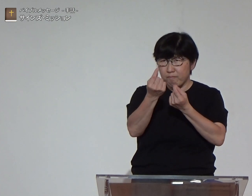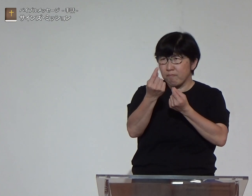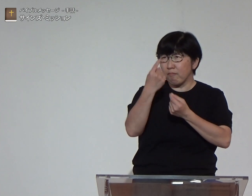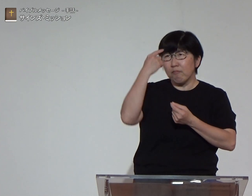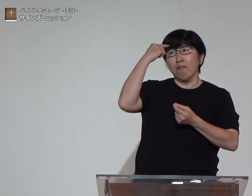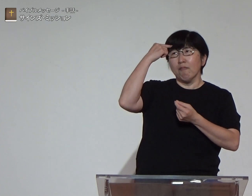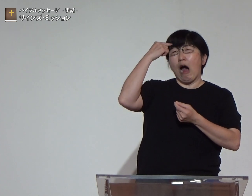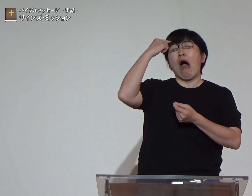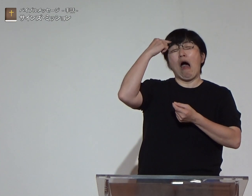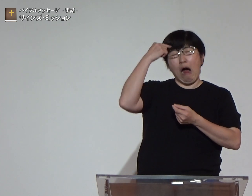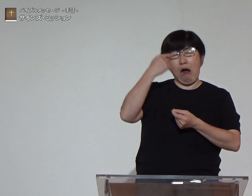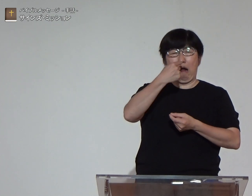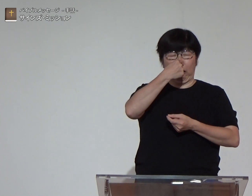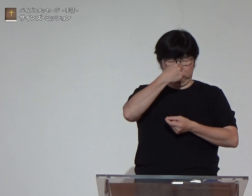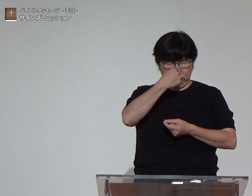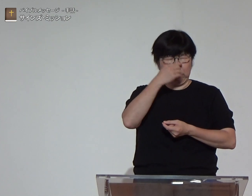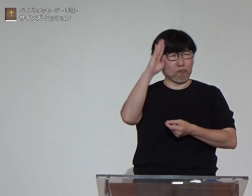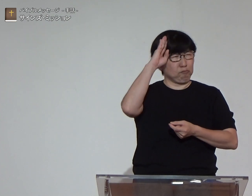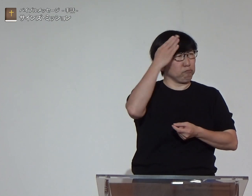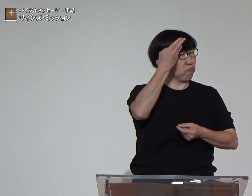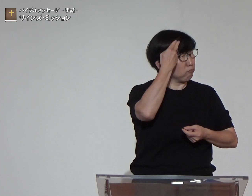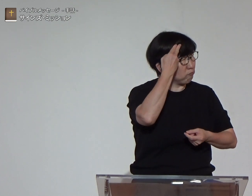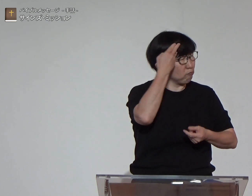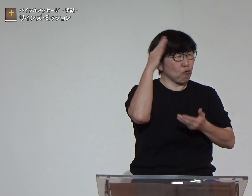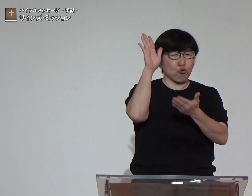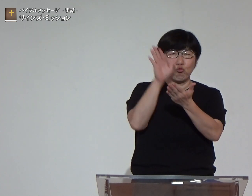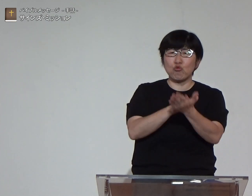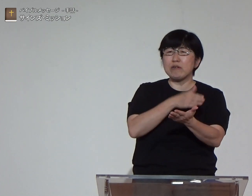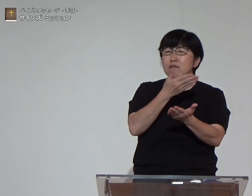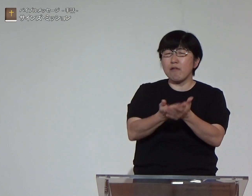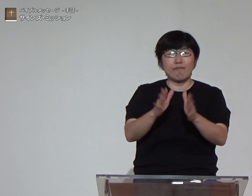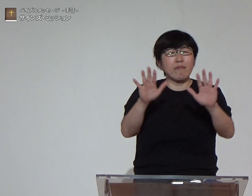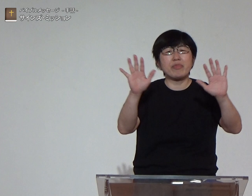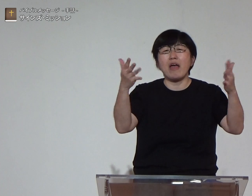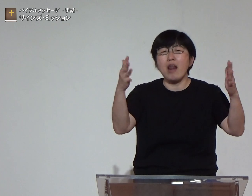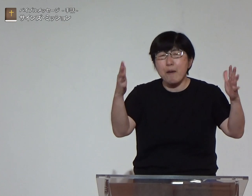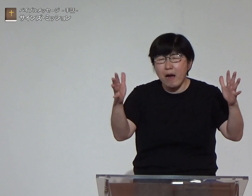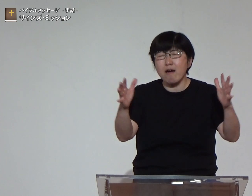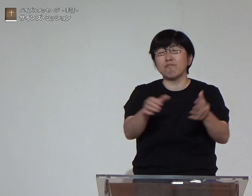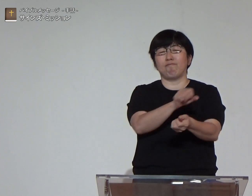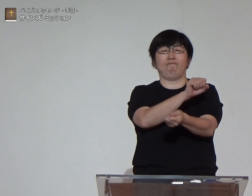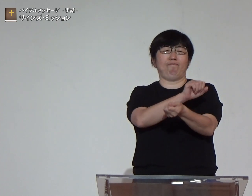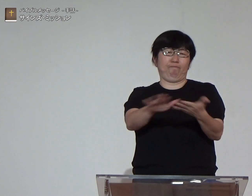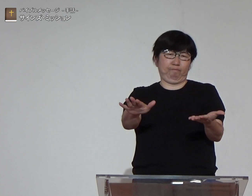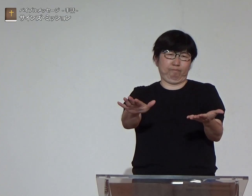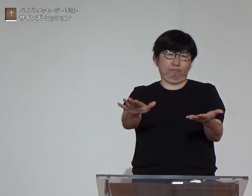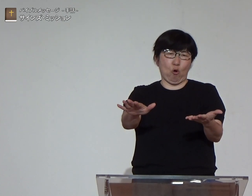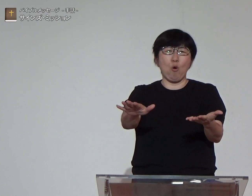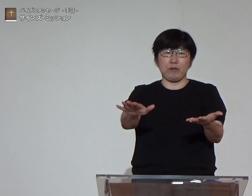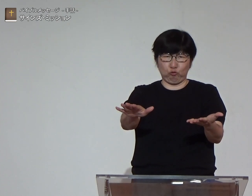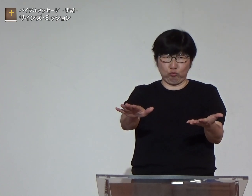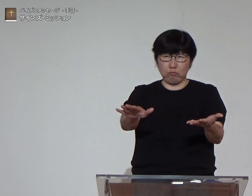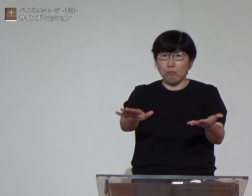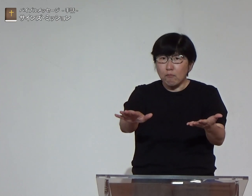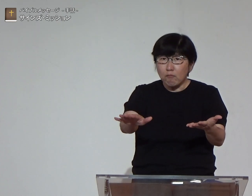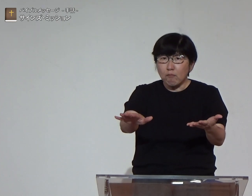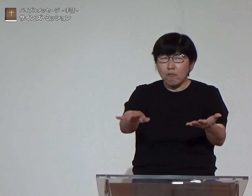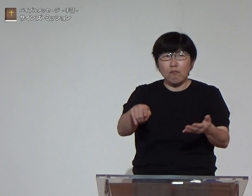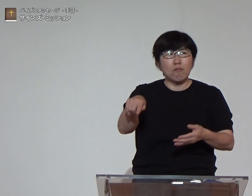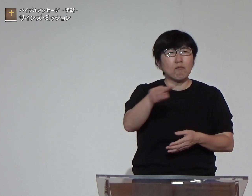私たちもついそのように考えてしまうことがあります反省し悔い改めることがなければ滅びて